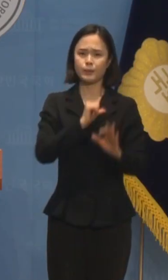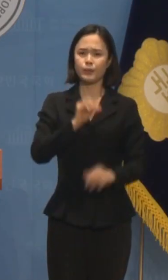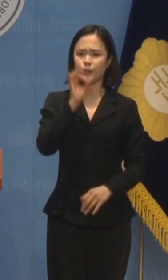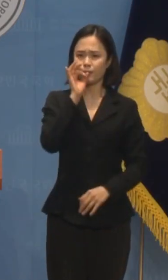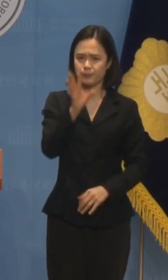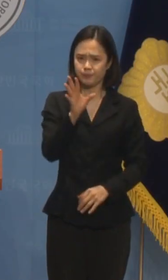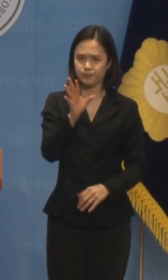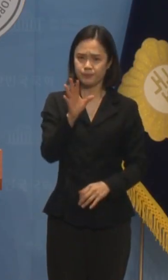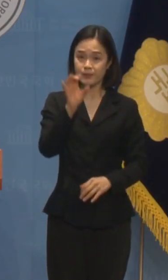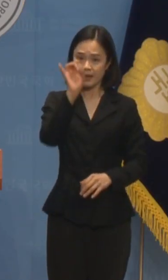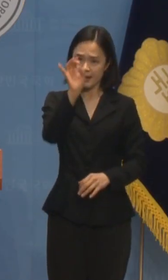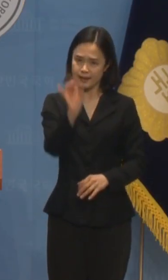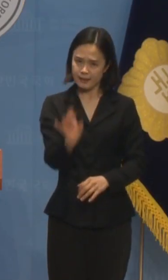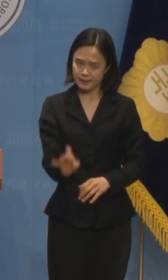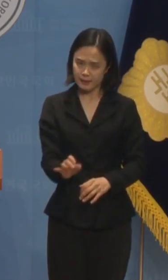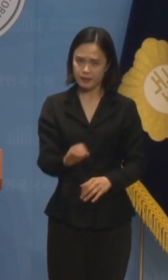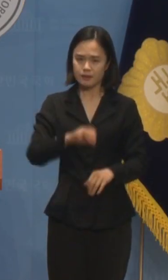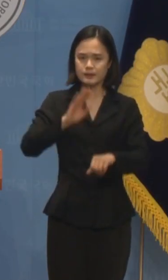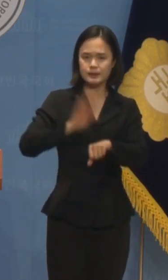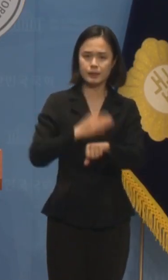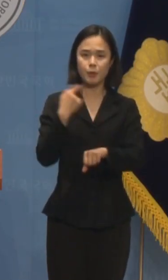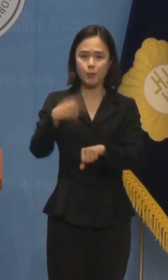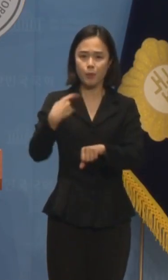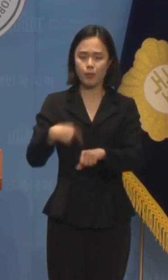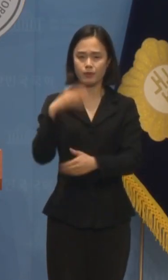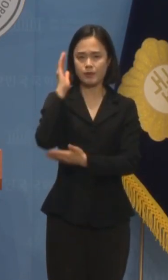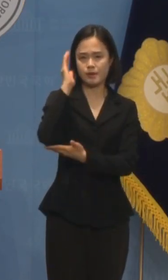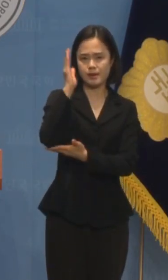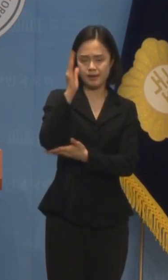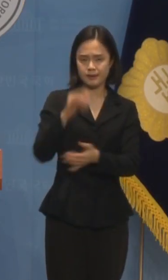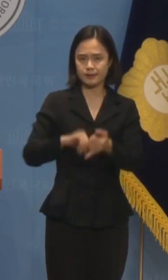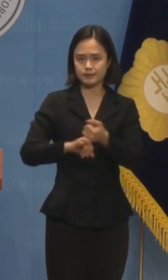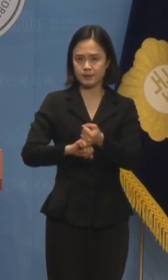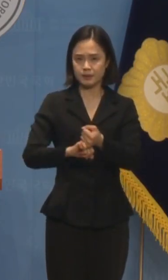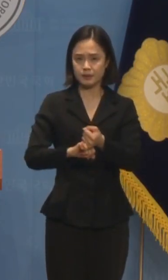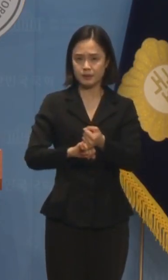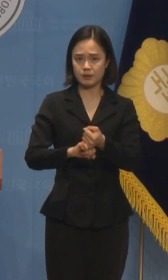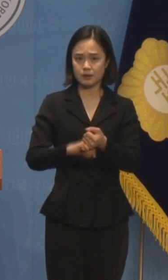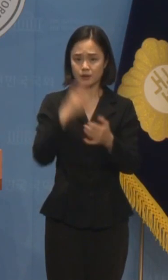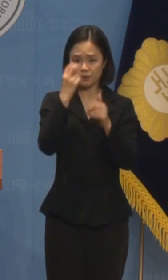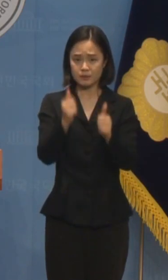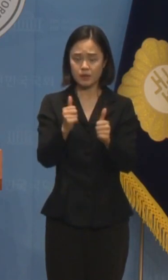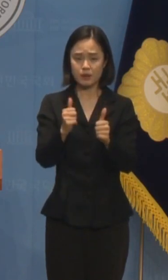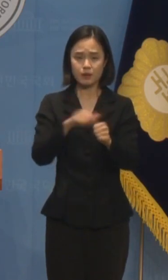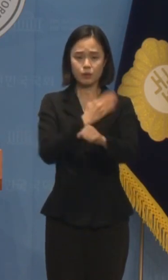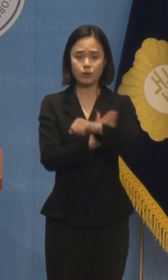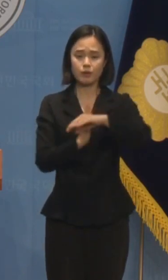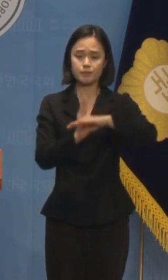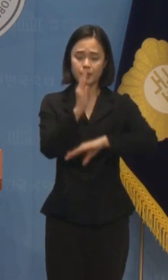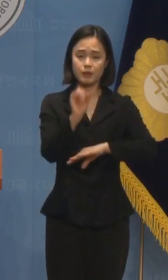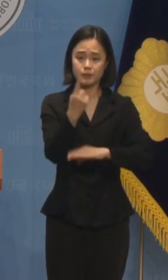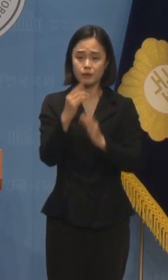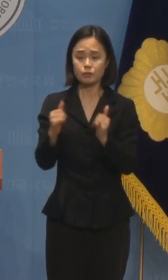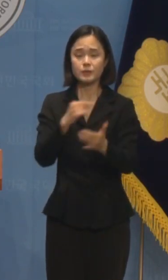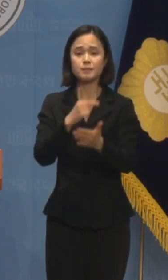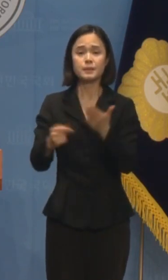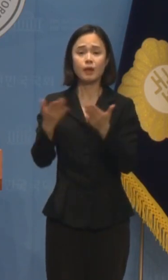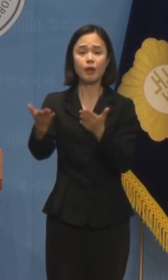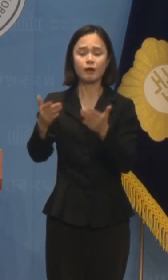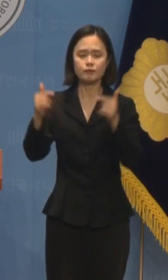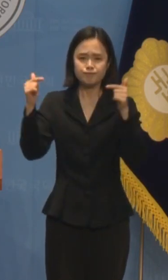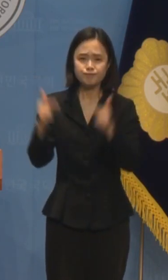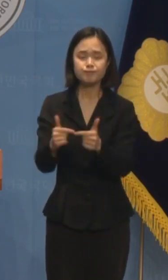대해서 낱낱이 밝히겠습니다. 검찰의 권한 남용으로 인한 국민 피해를 줄이기 위한 유일한 해법은 검찰을